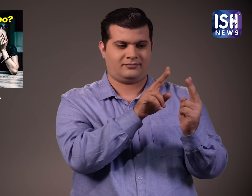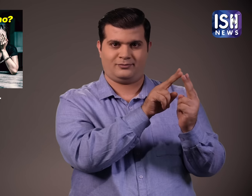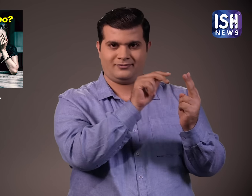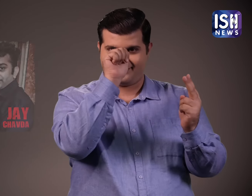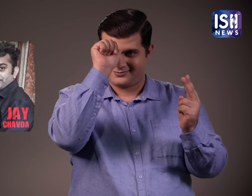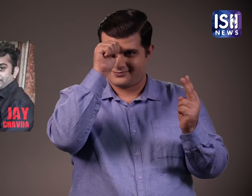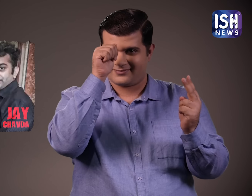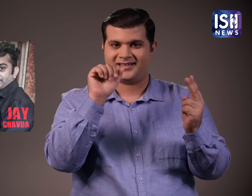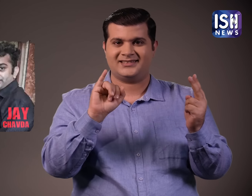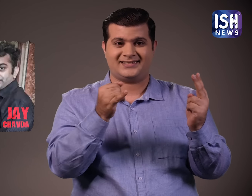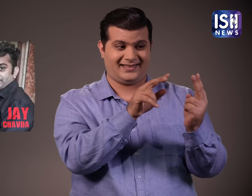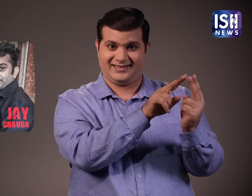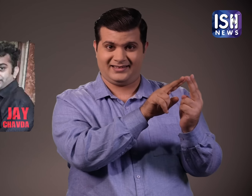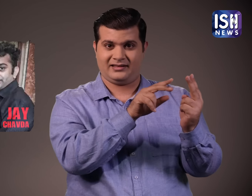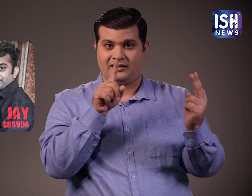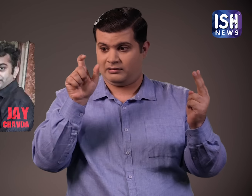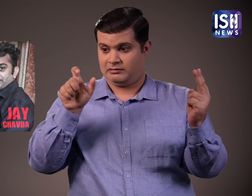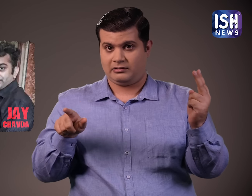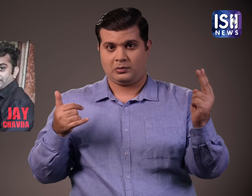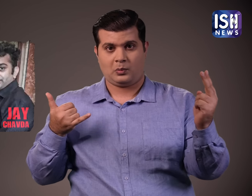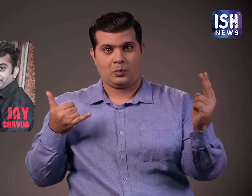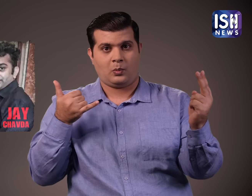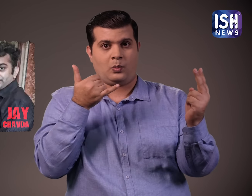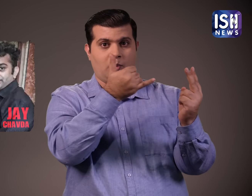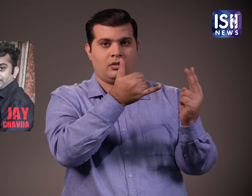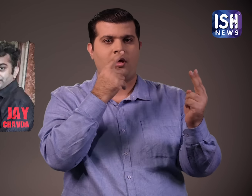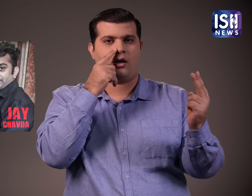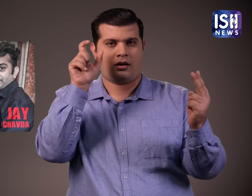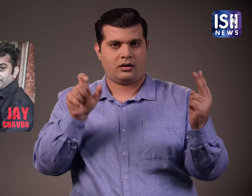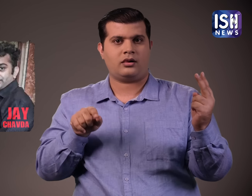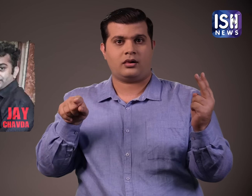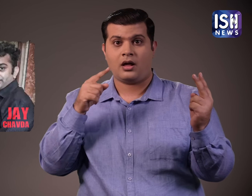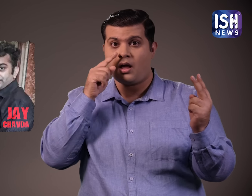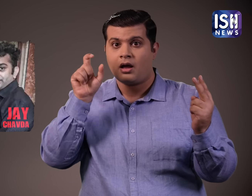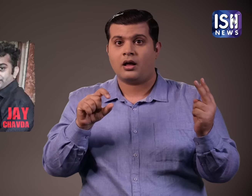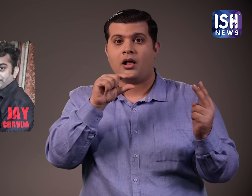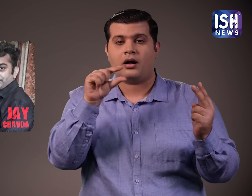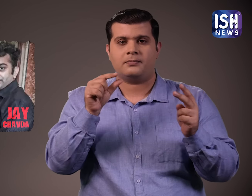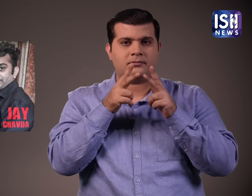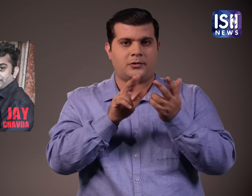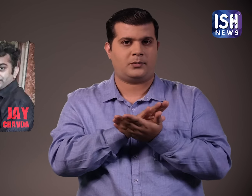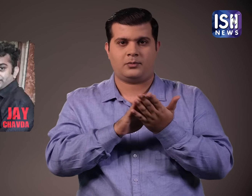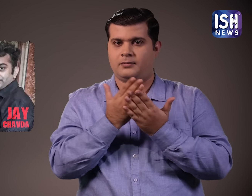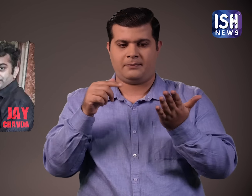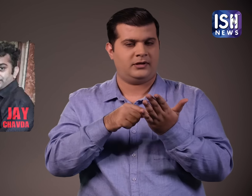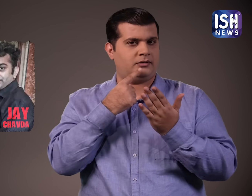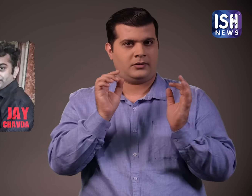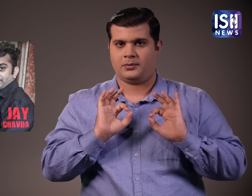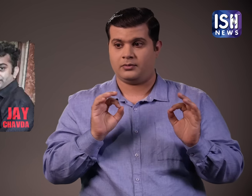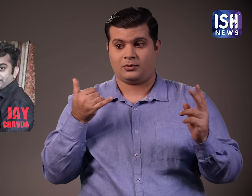पहला कि शिवजित और जय उसे एक लड़की ने फोन किया था वो लड़की का नाम पेपर में नहीं दिया गया है